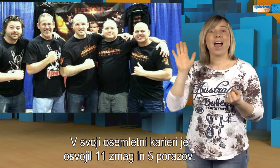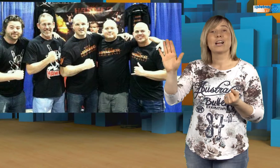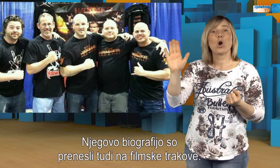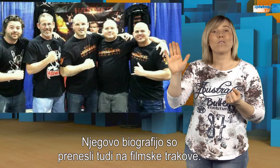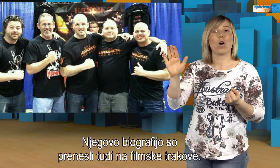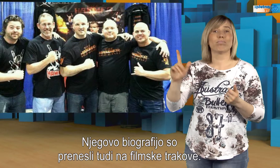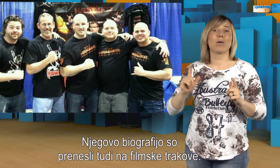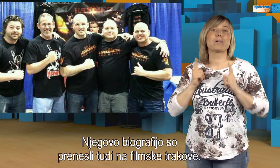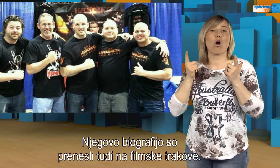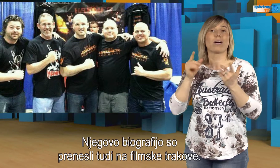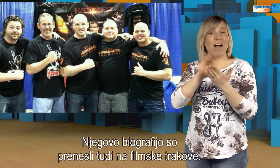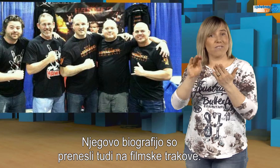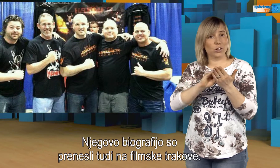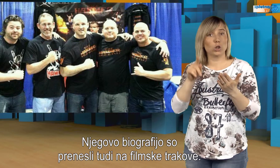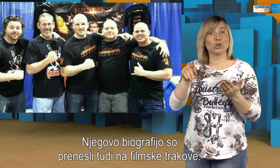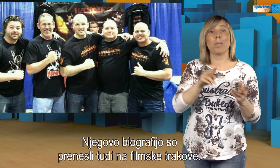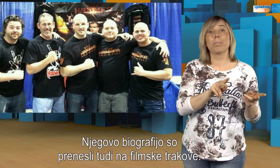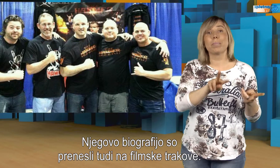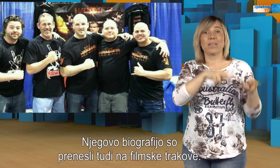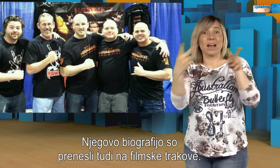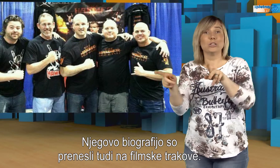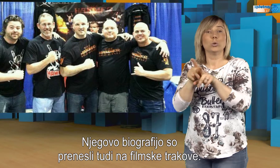Njegovo biografijo so prenesli tudi na filamske trakove.